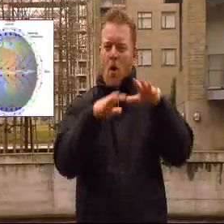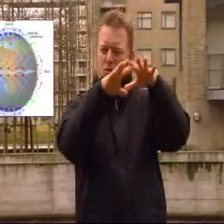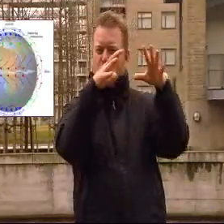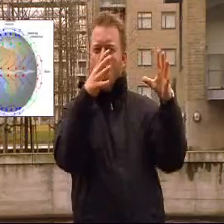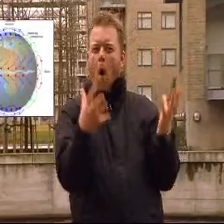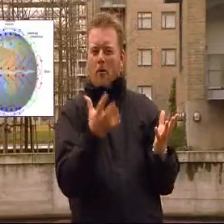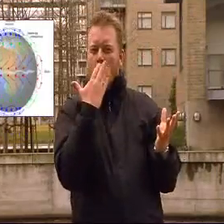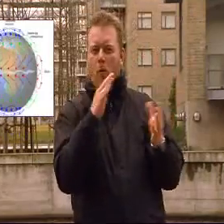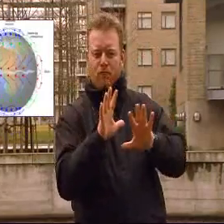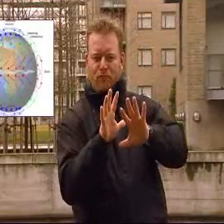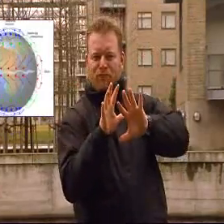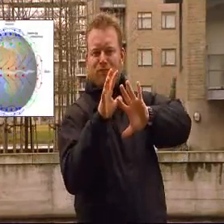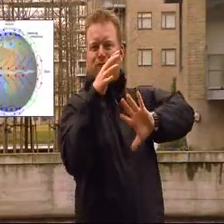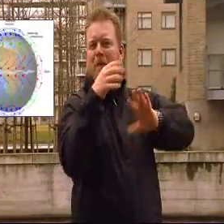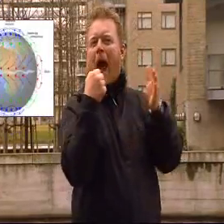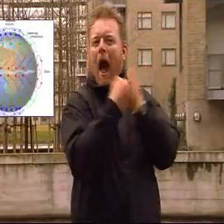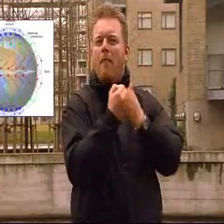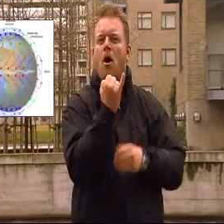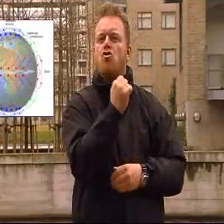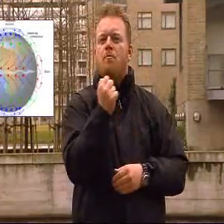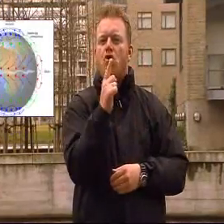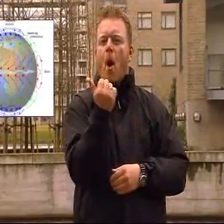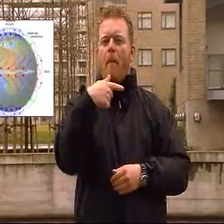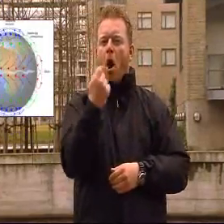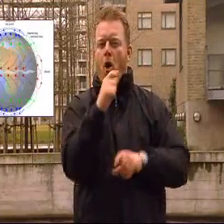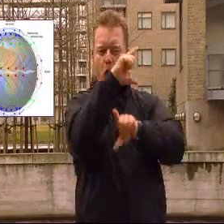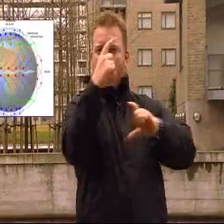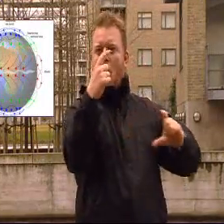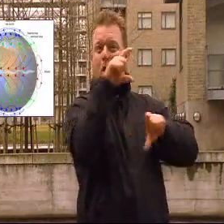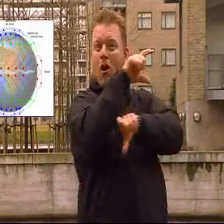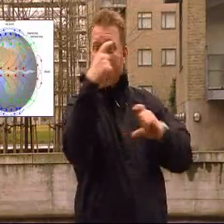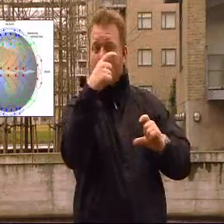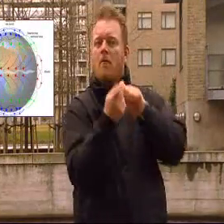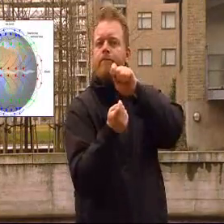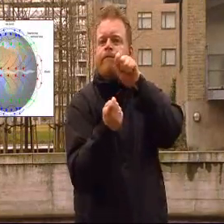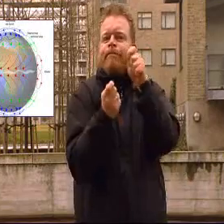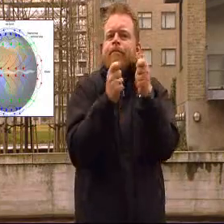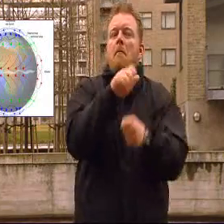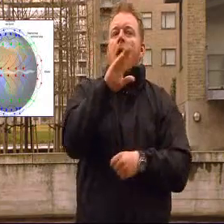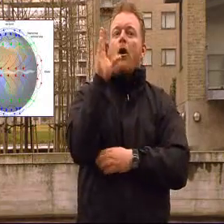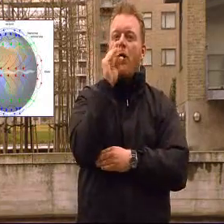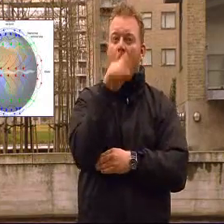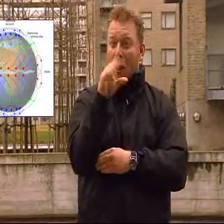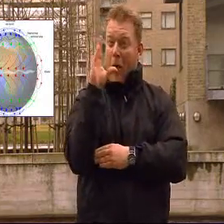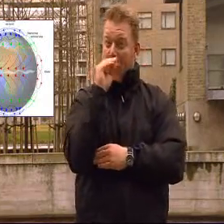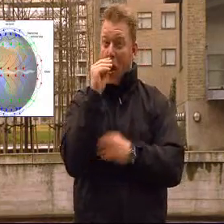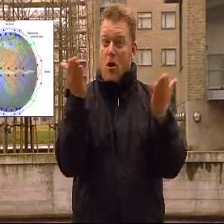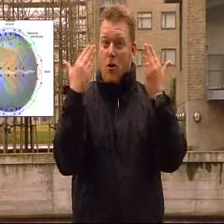Når vindene rammer det subtropiske område, så bliver de kølet ned. Kold luft er tung og skaber et tryk, og det er derfor, det hedder et højtryk.